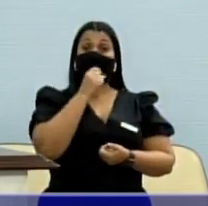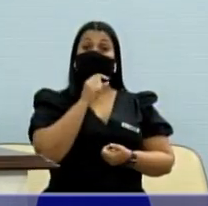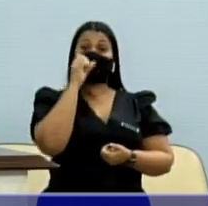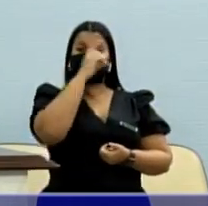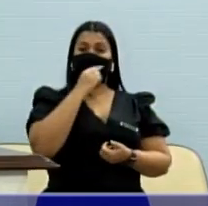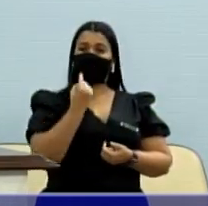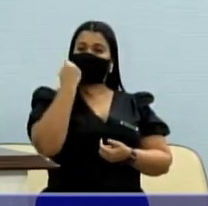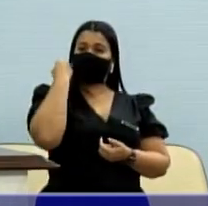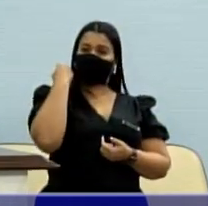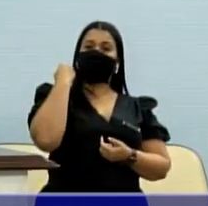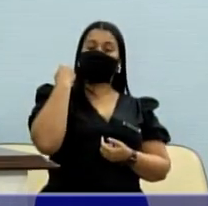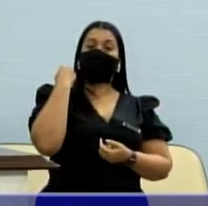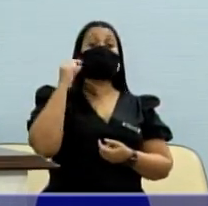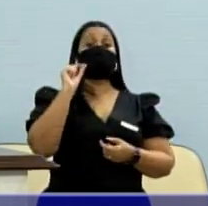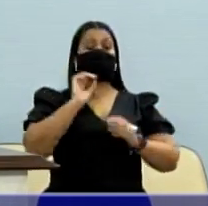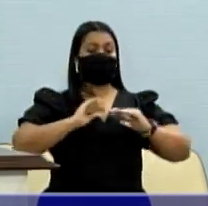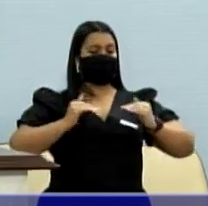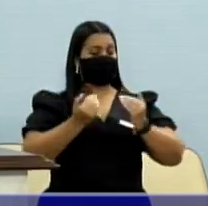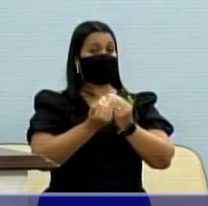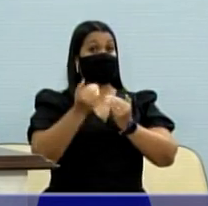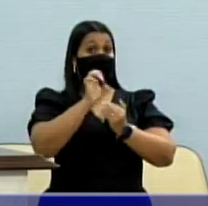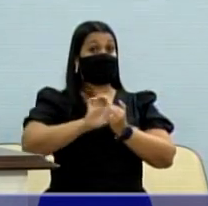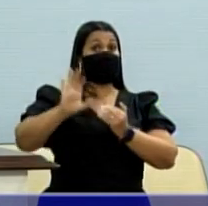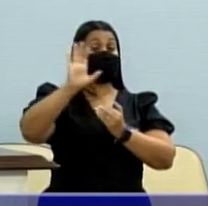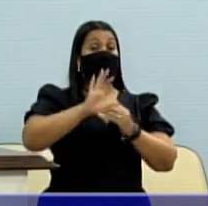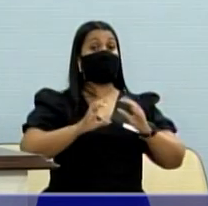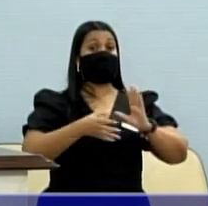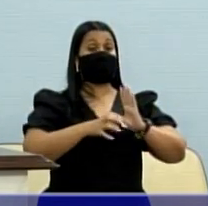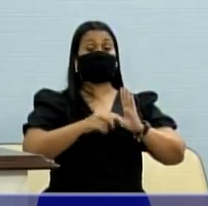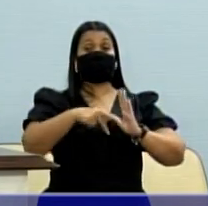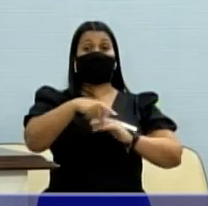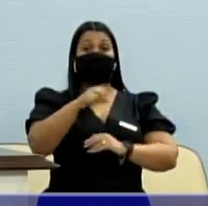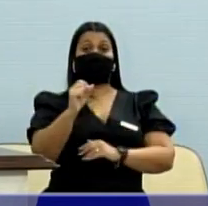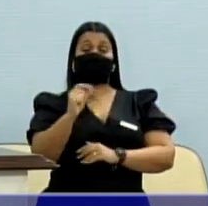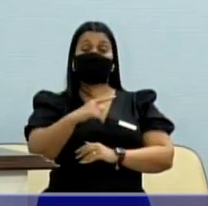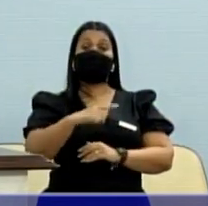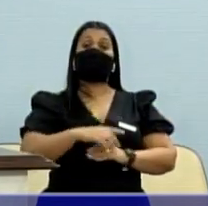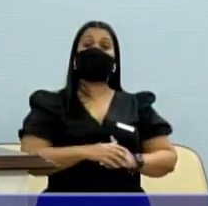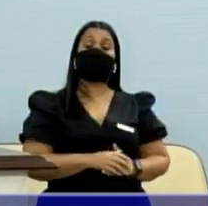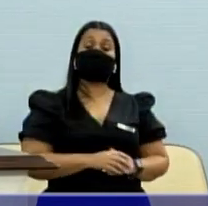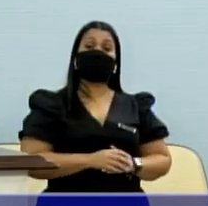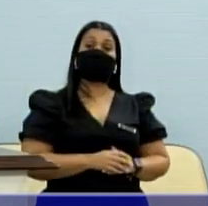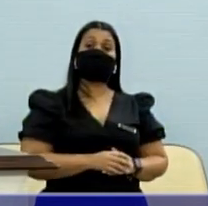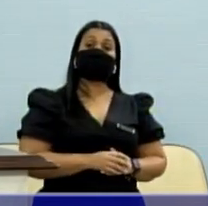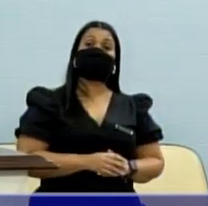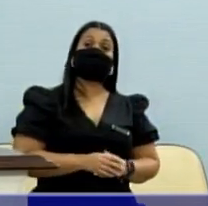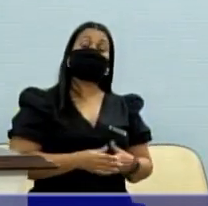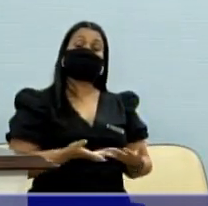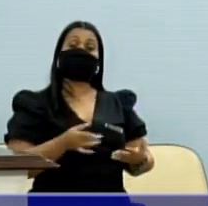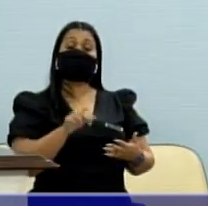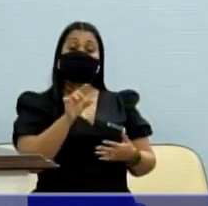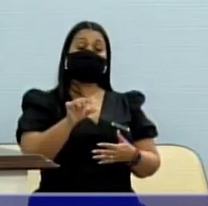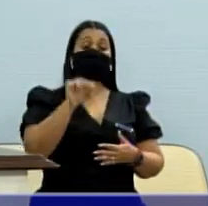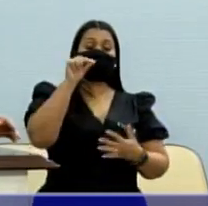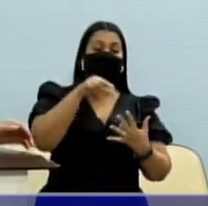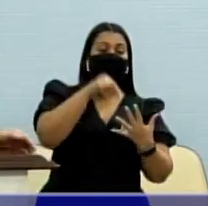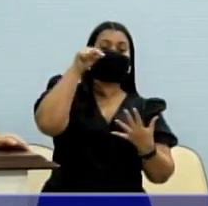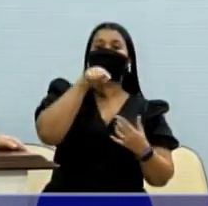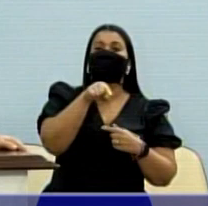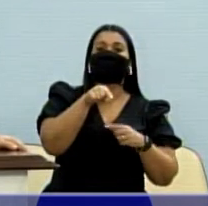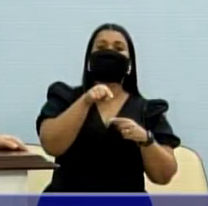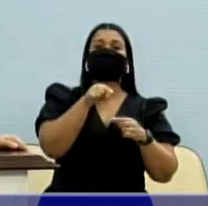esse domingo, no Congresso Estadual do PSOL, do Partido Socialismo e Liberdade, fui indicado em Congresso